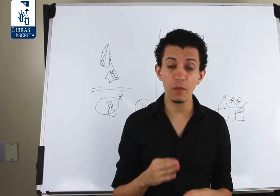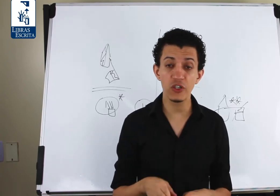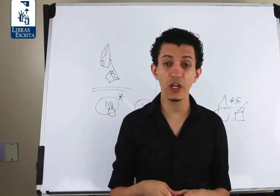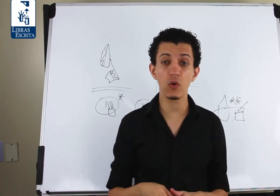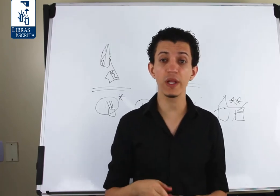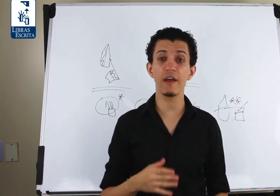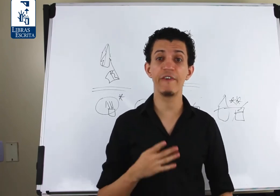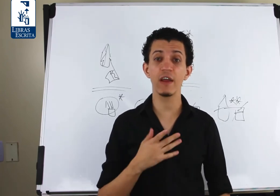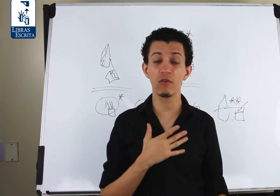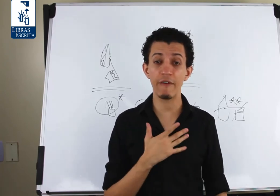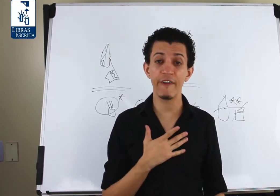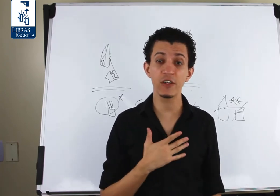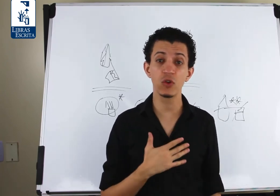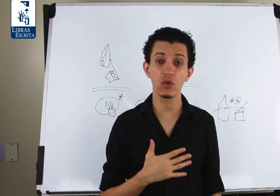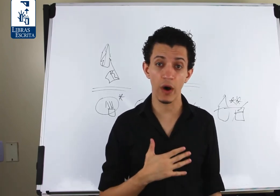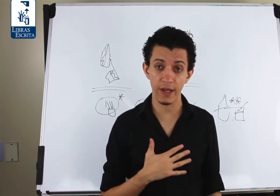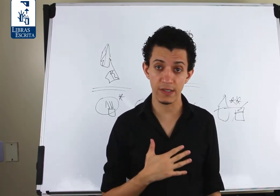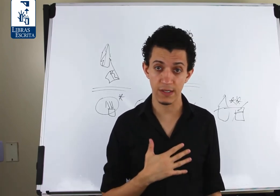omití-lo quando é feito na frente do tórax.